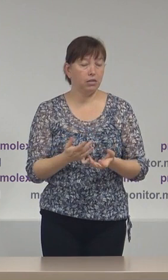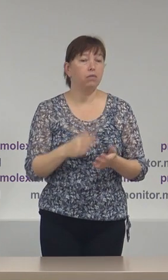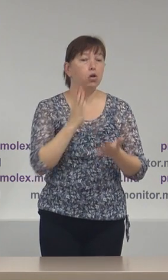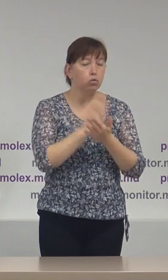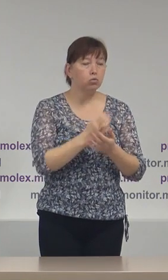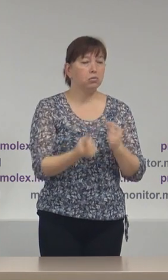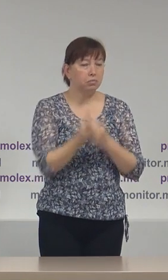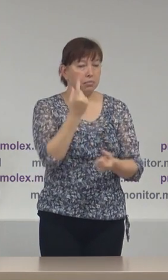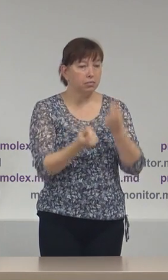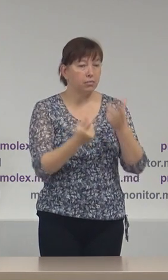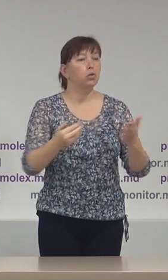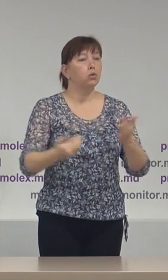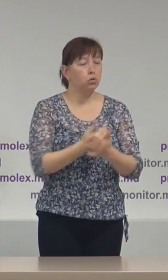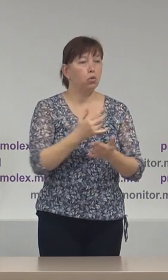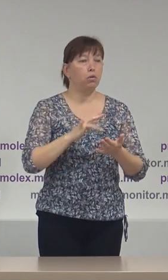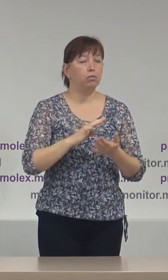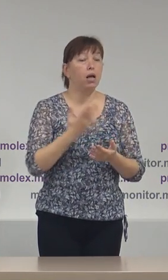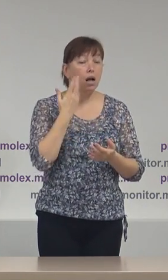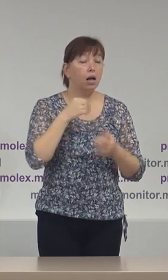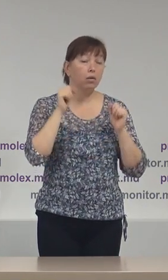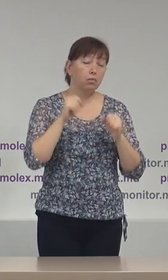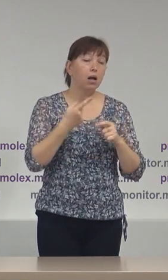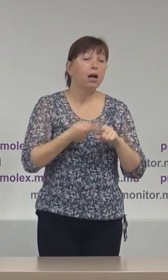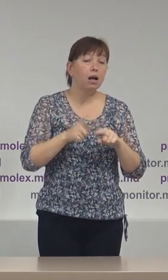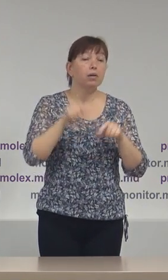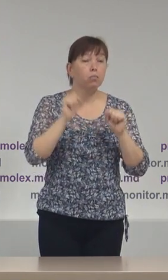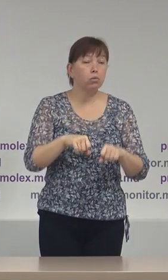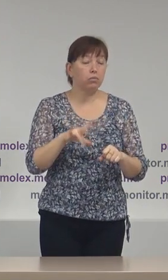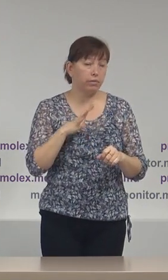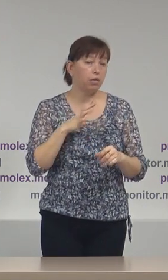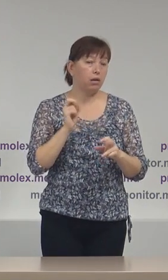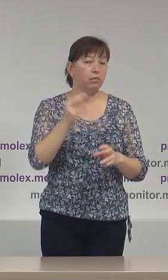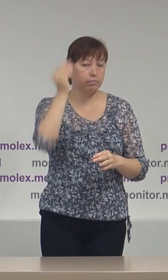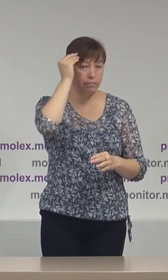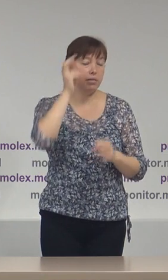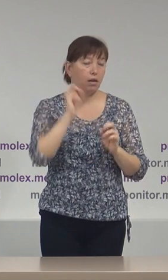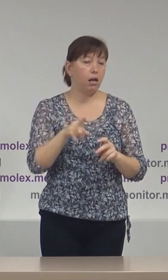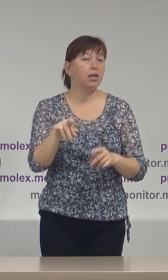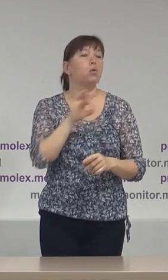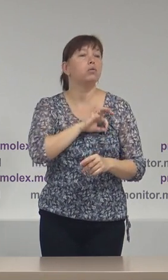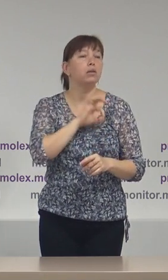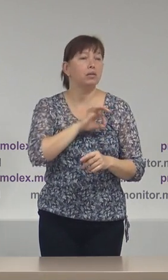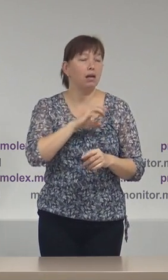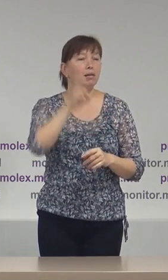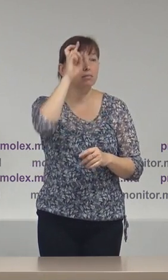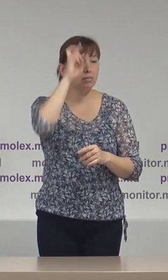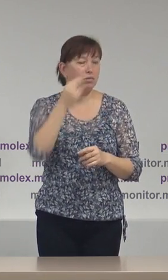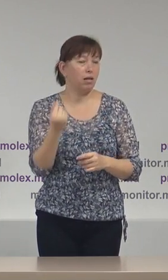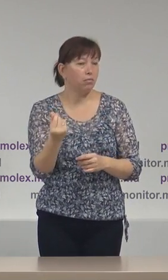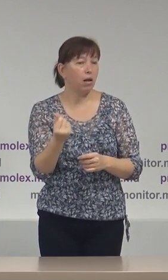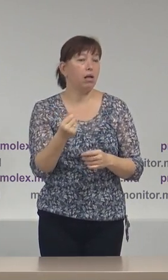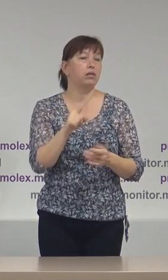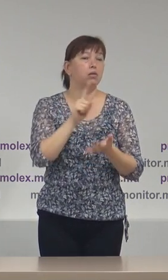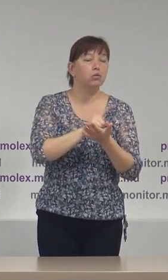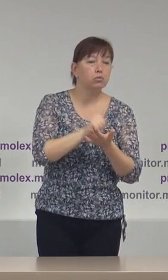noi situații de acest fel, ce pot fi interpretate drept utilizarea resurselor administrative. În ultimele două